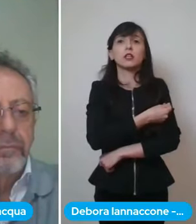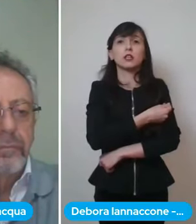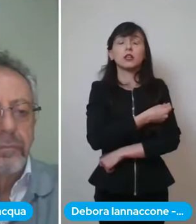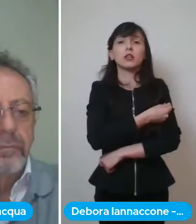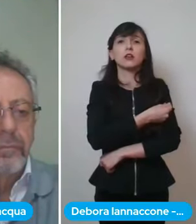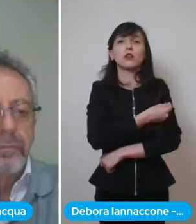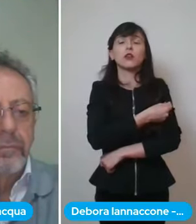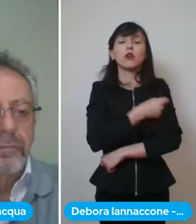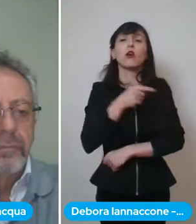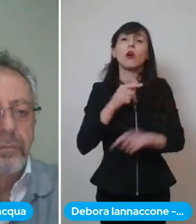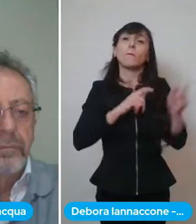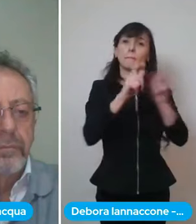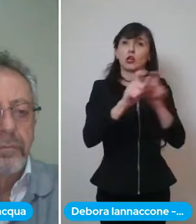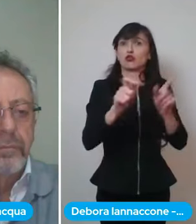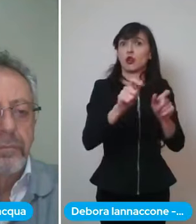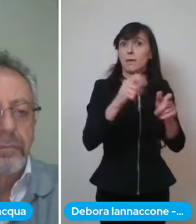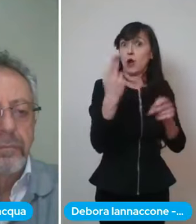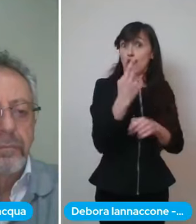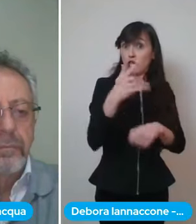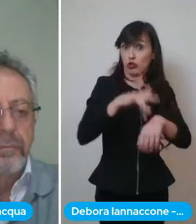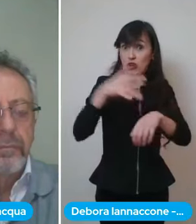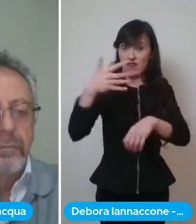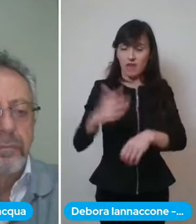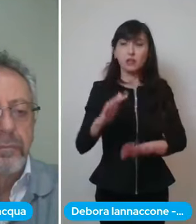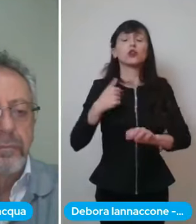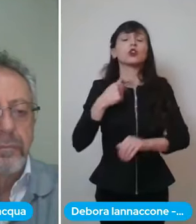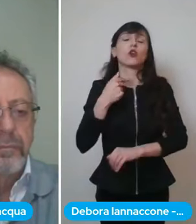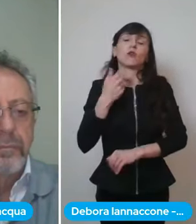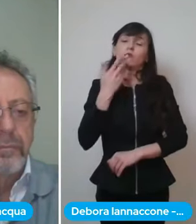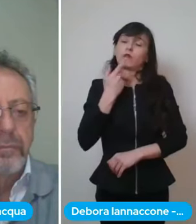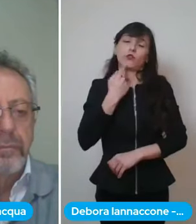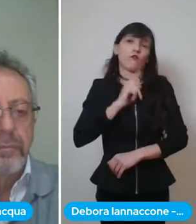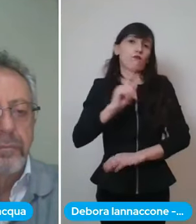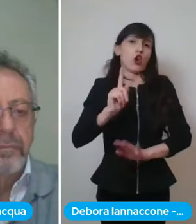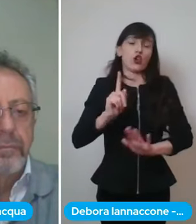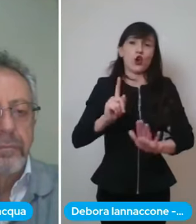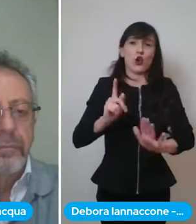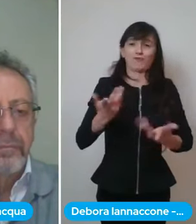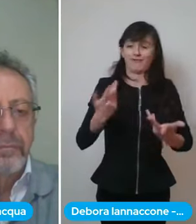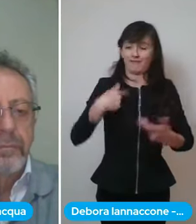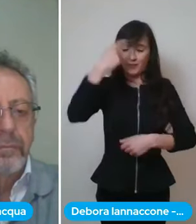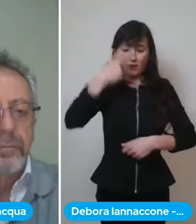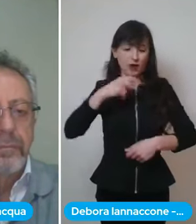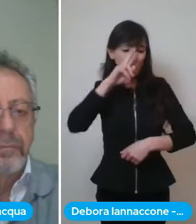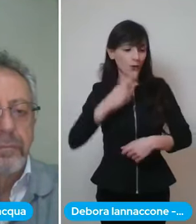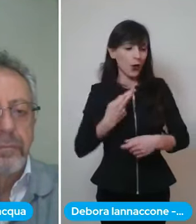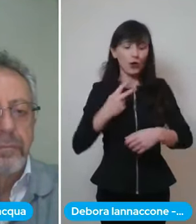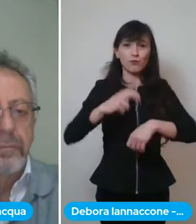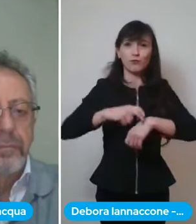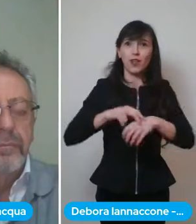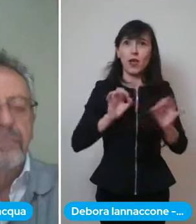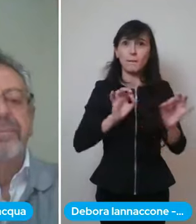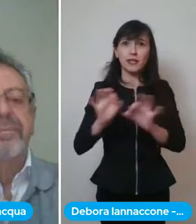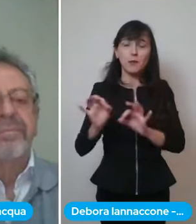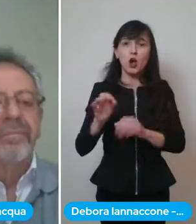sono decedute io non voglio fare né l'epidemiologo né il virologo né l'allergologo non le competenze